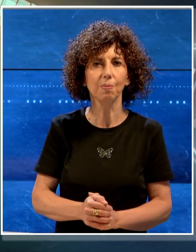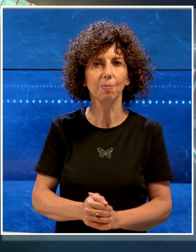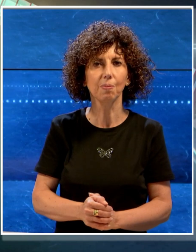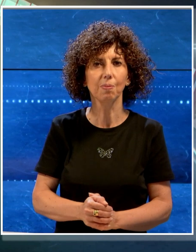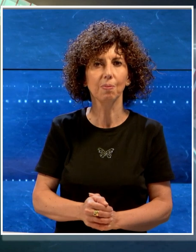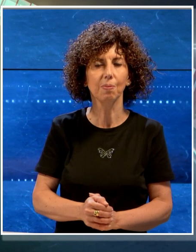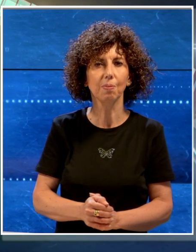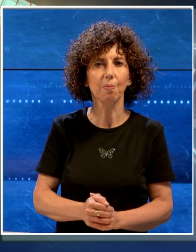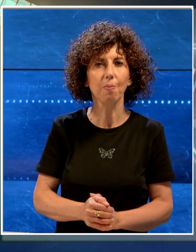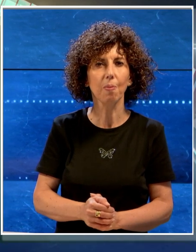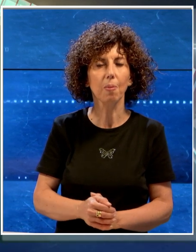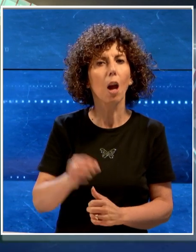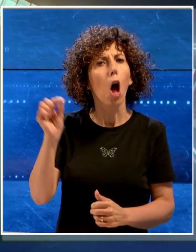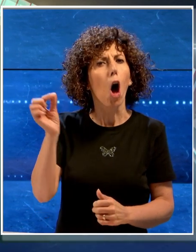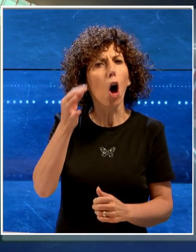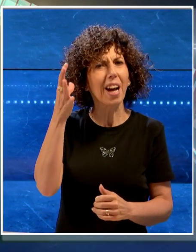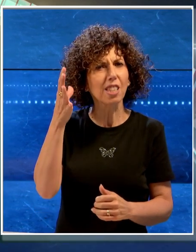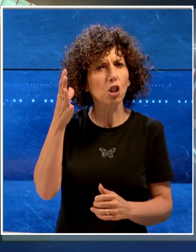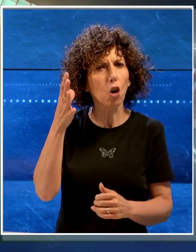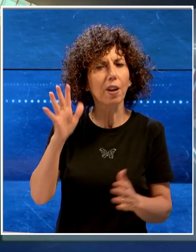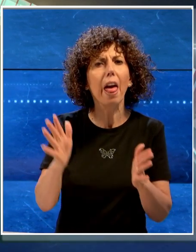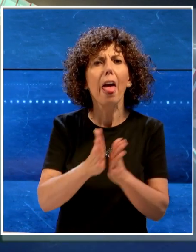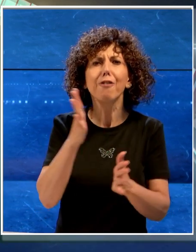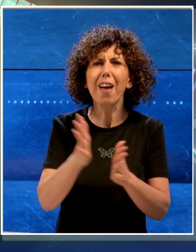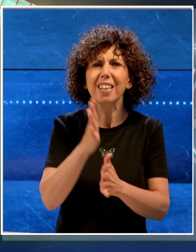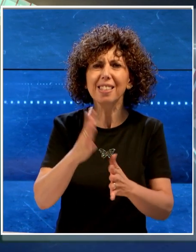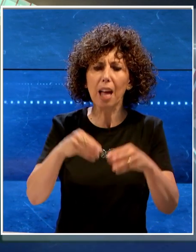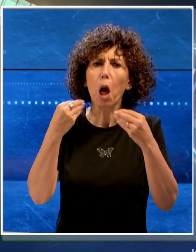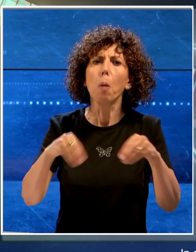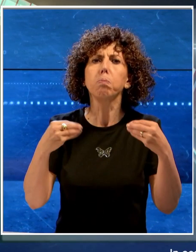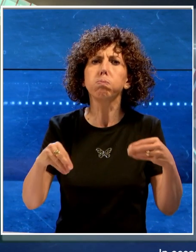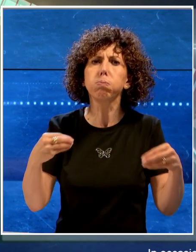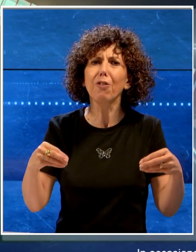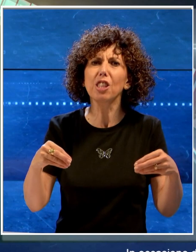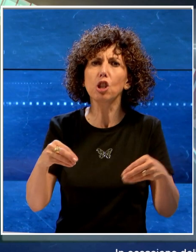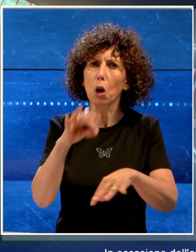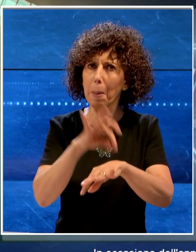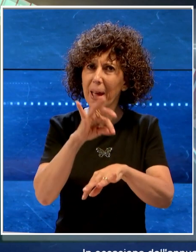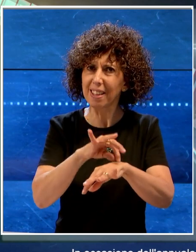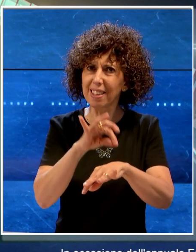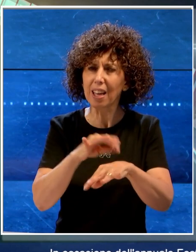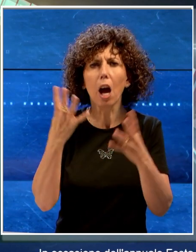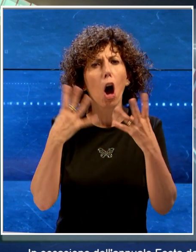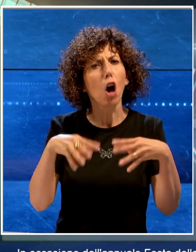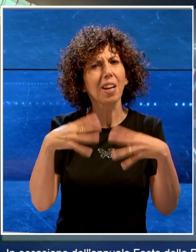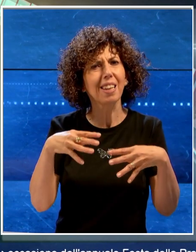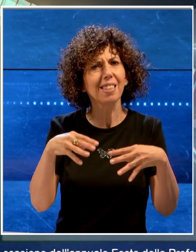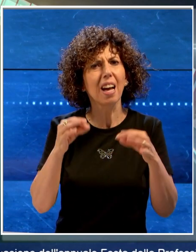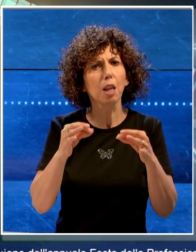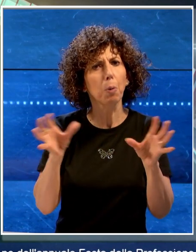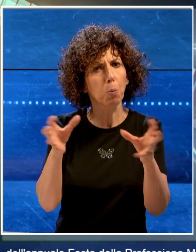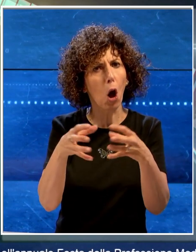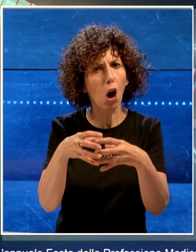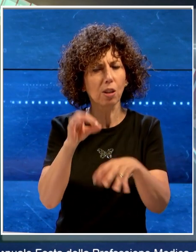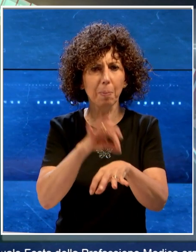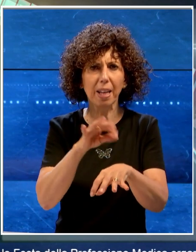In occasione dell'annuale della festa della professione medica organizzata dall'Ordine dei Medici di Bari